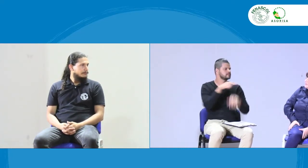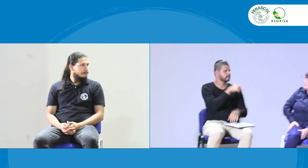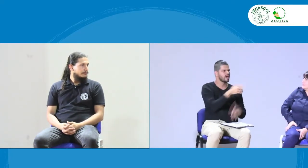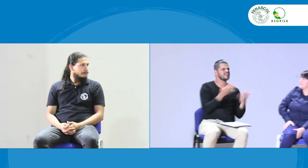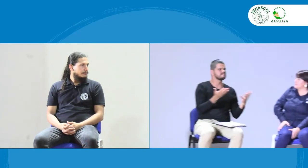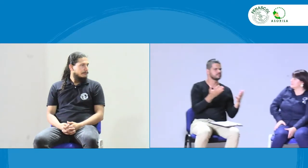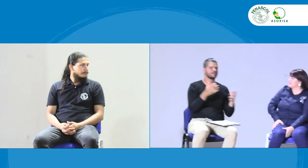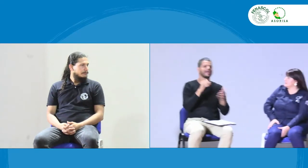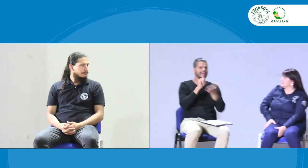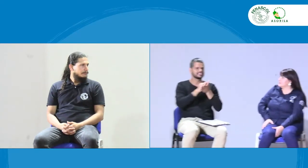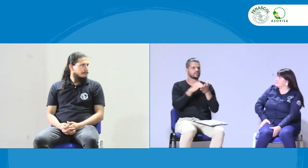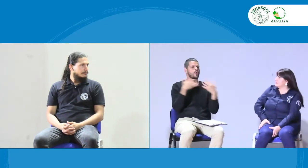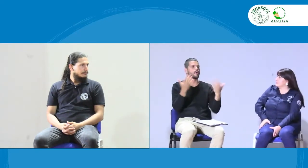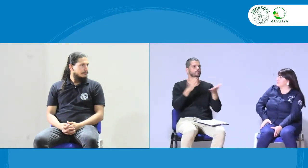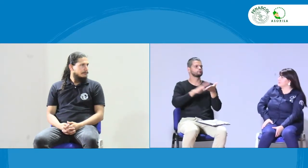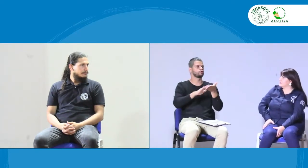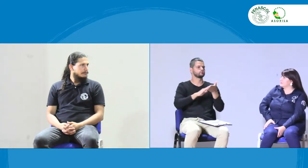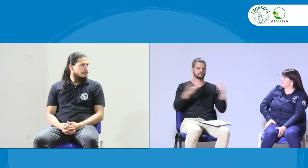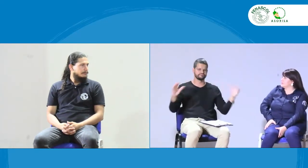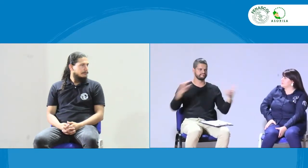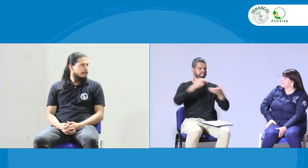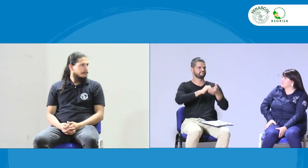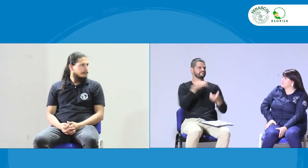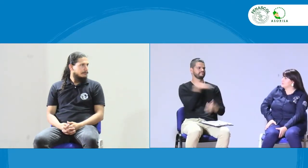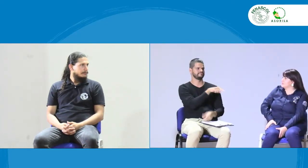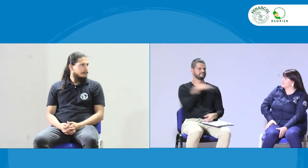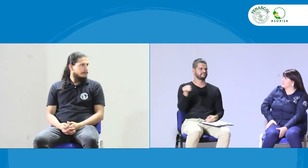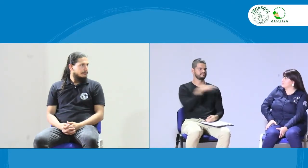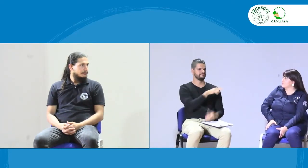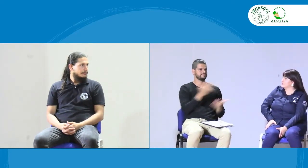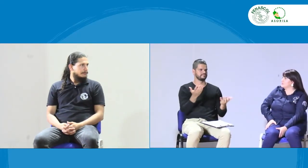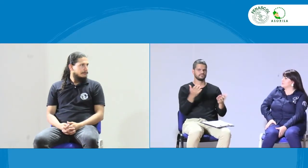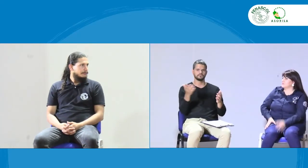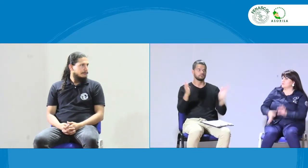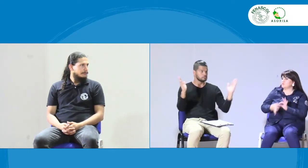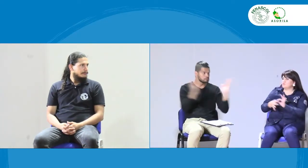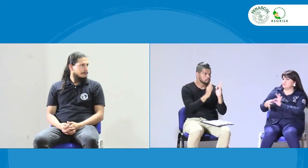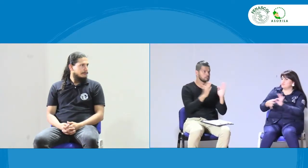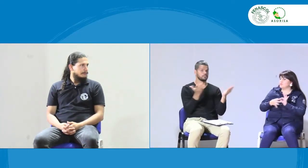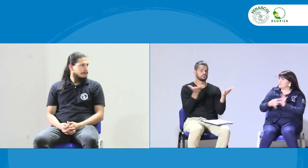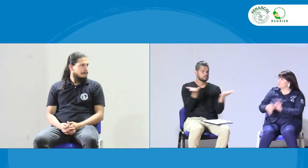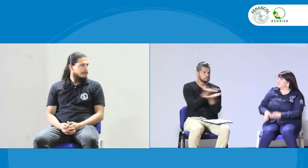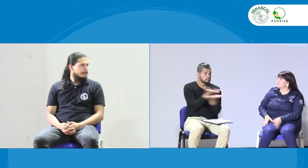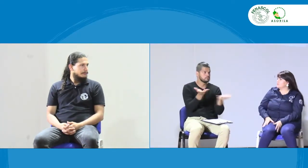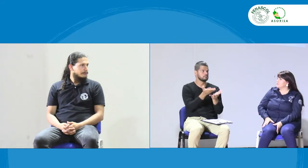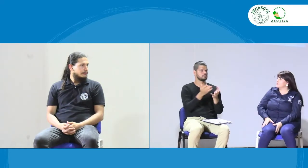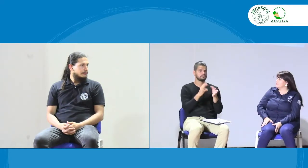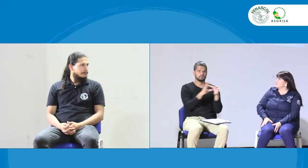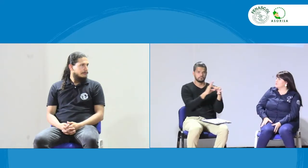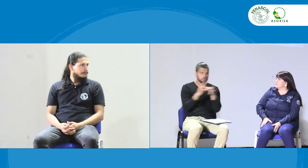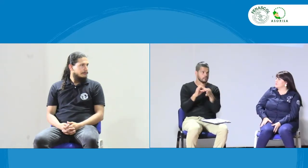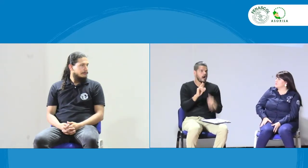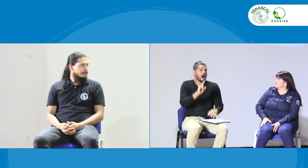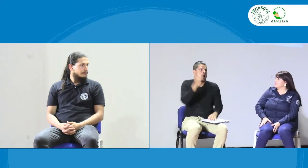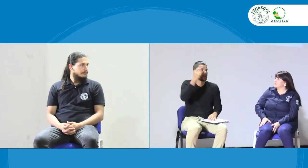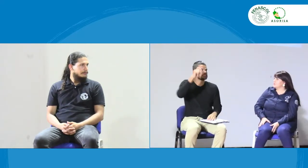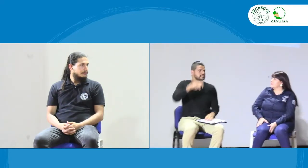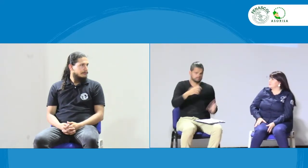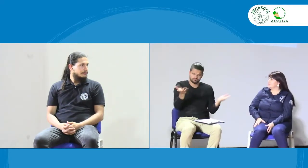asociaciones que siguen con su movimiento asociativo. Entonces, ¿qué pasa? Entonces, ¿cómo se soluciona una amistad entre estos dos puntos? ¿Cómo una cercanía?